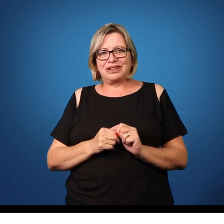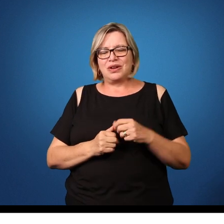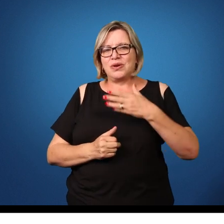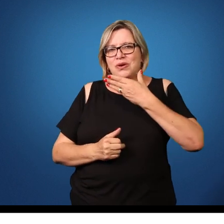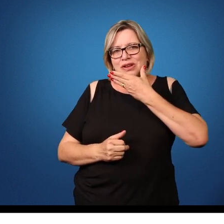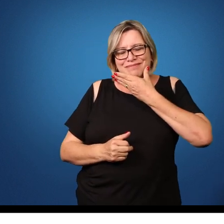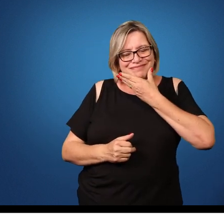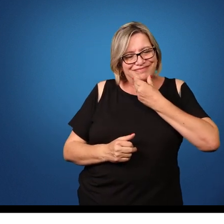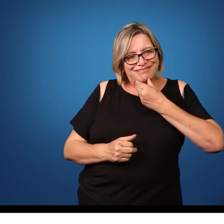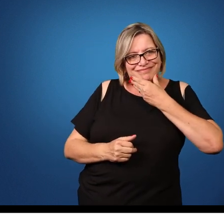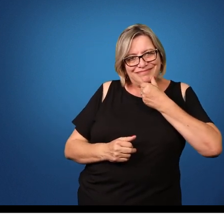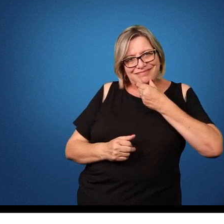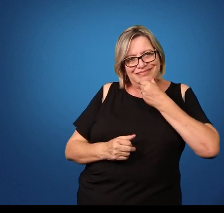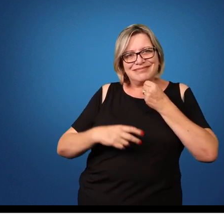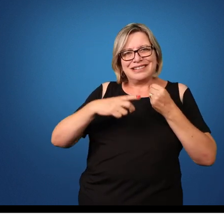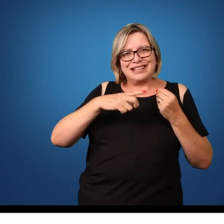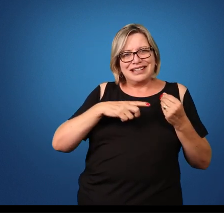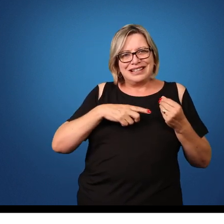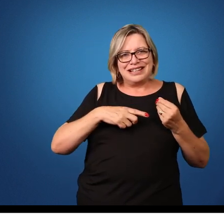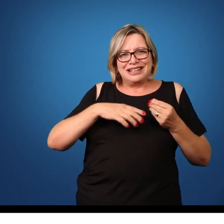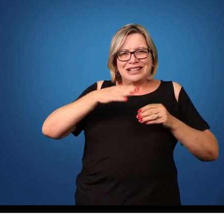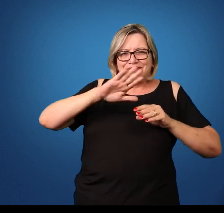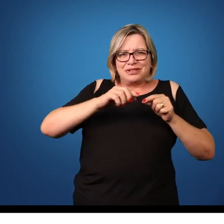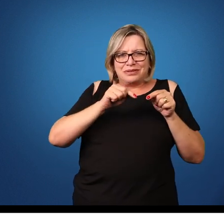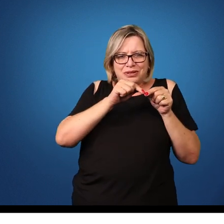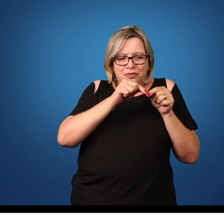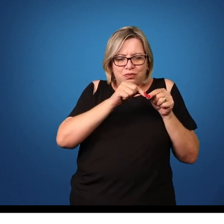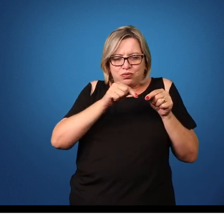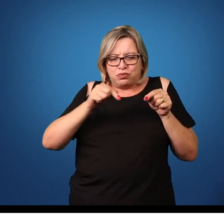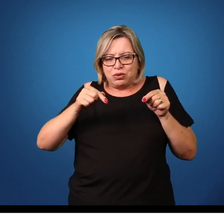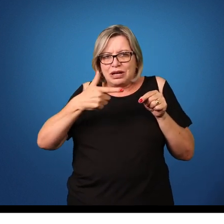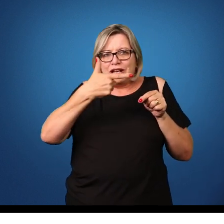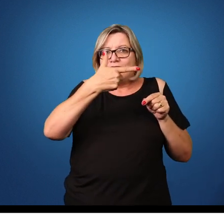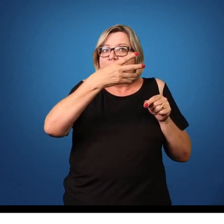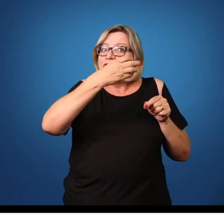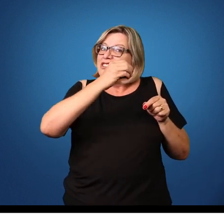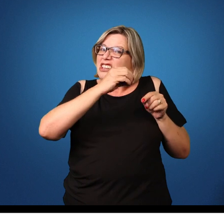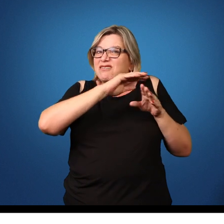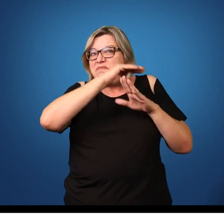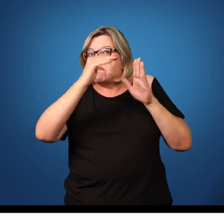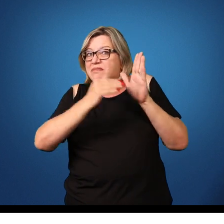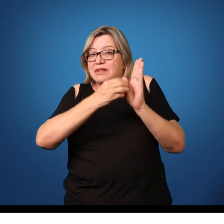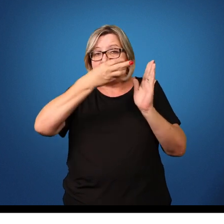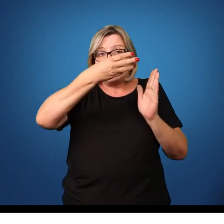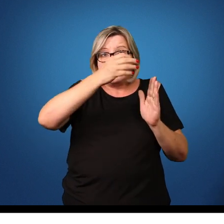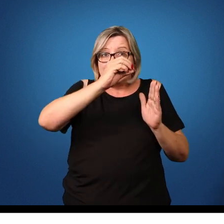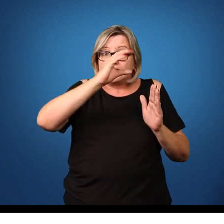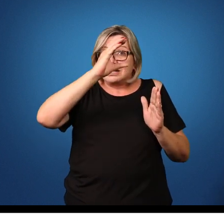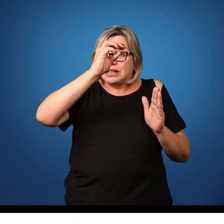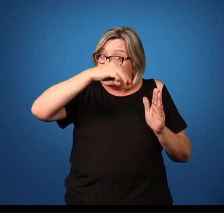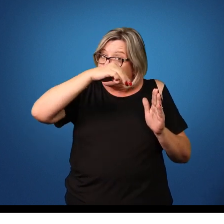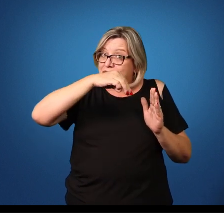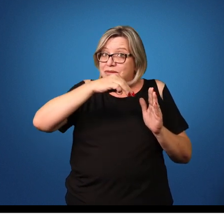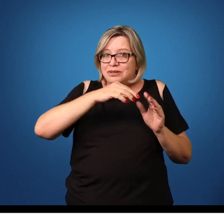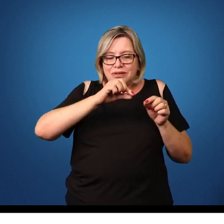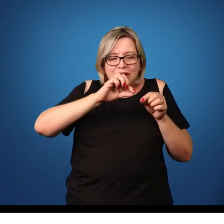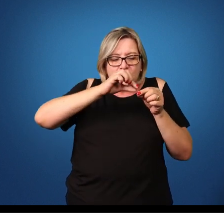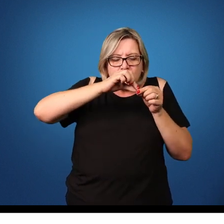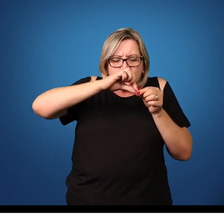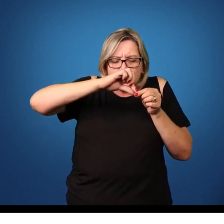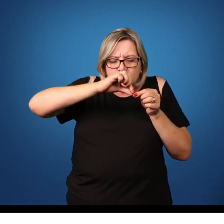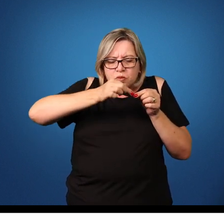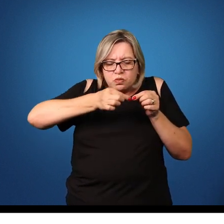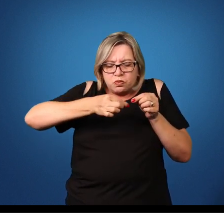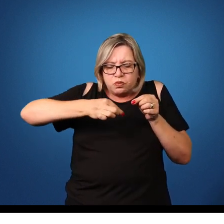macho, ele tem aproximadamente de 20 a 30 centímetros de comprimento, a cauda, ela é encurvada,